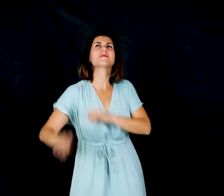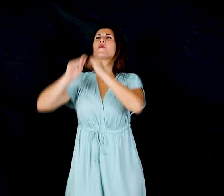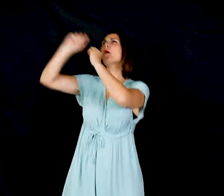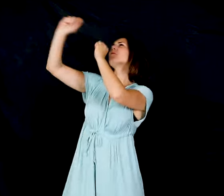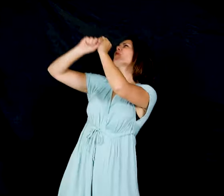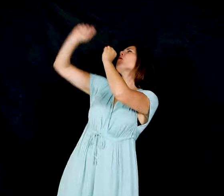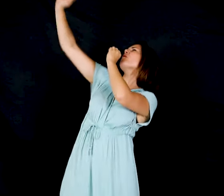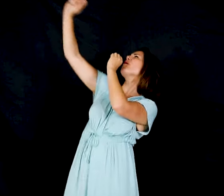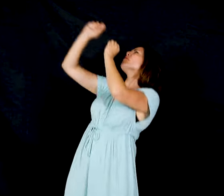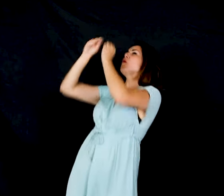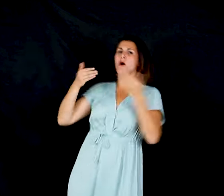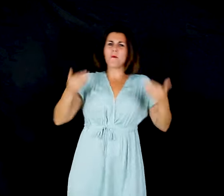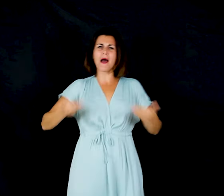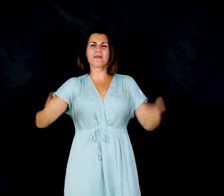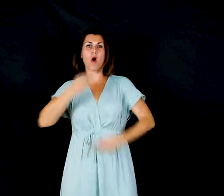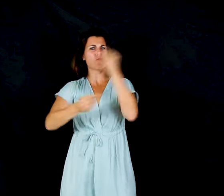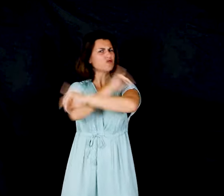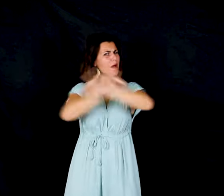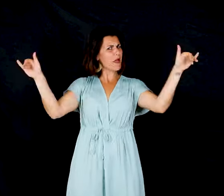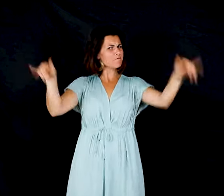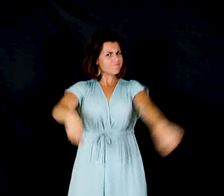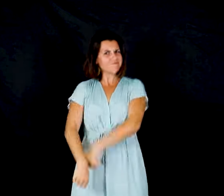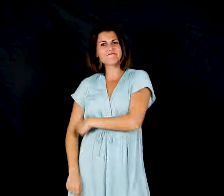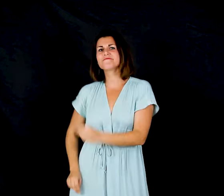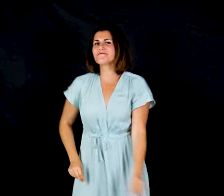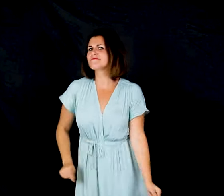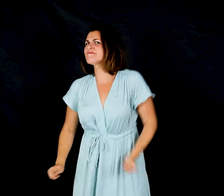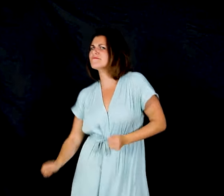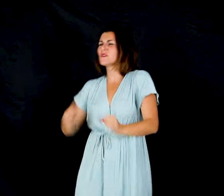C'est le matin ou jamais C